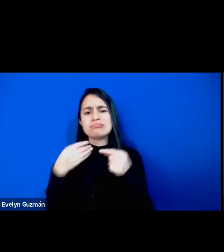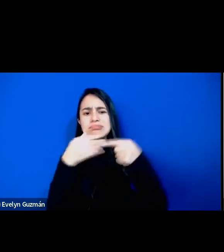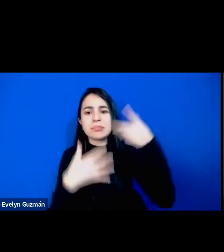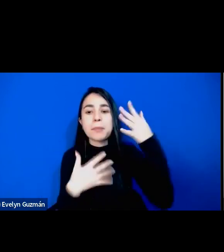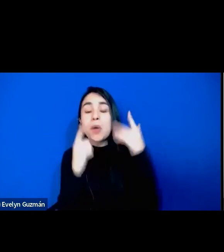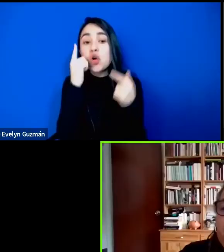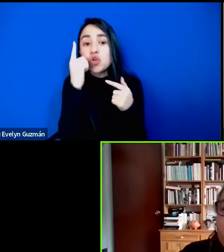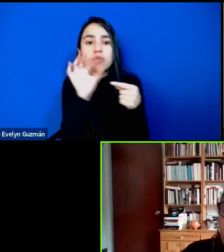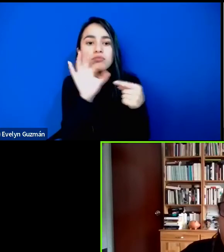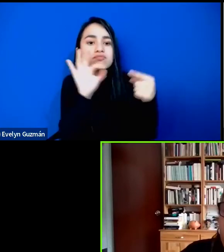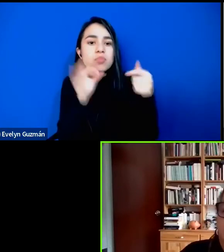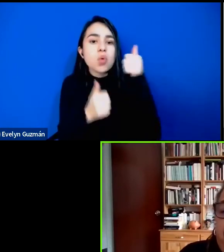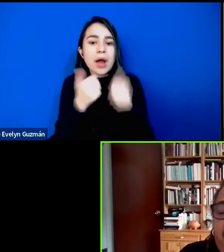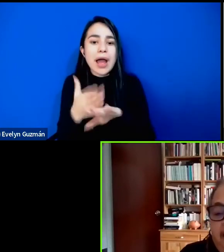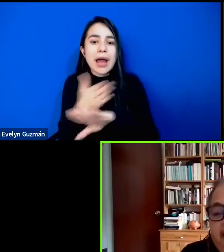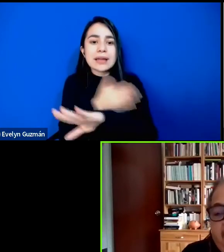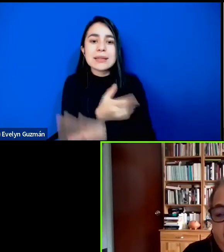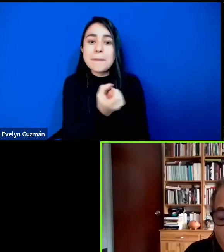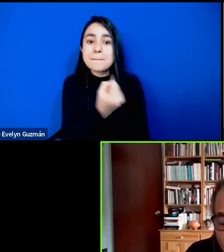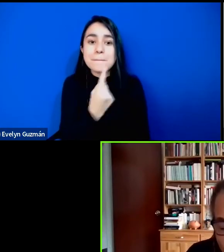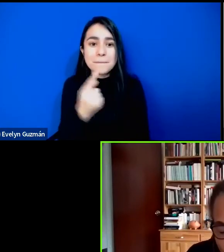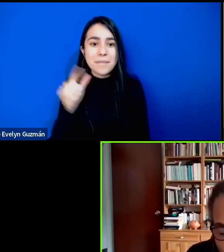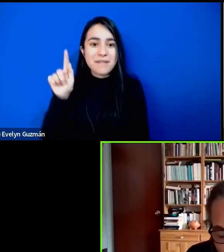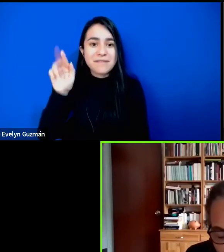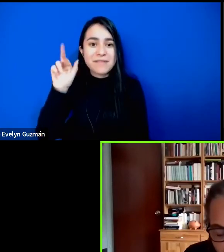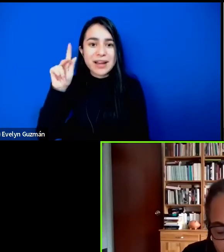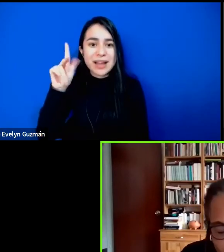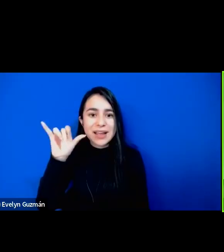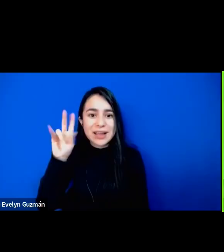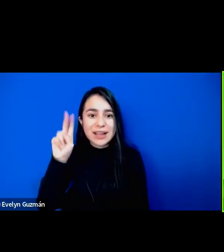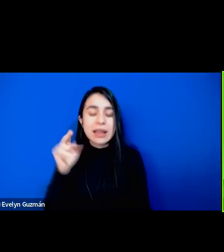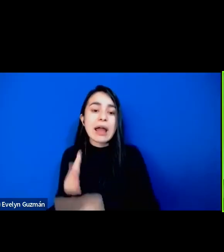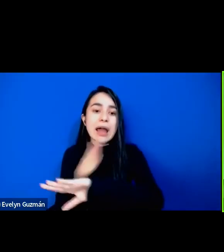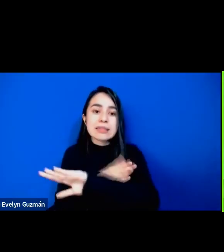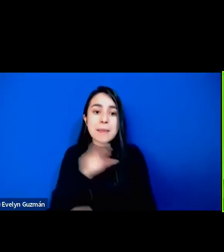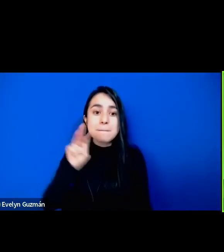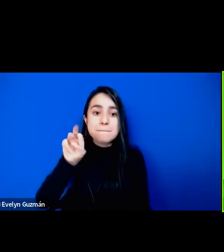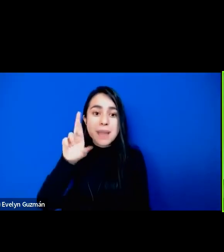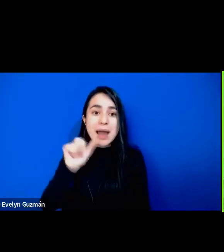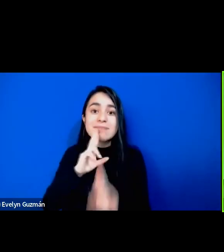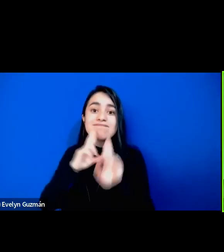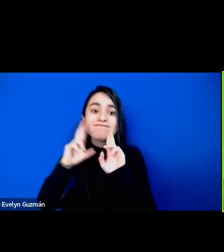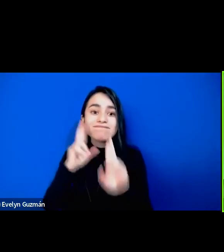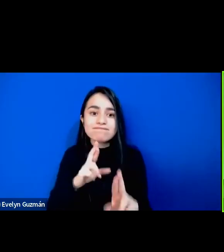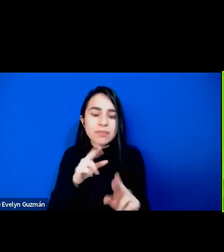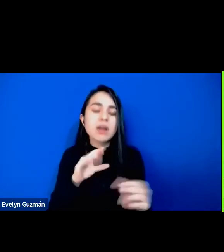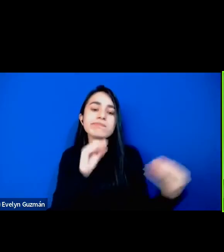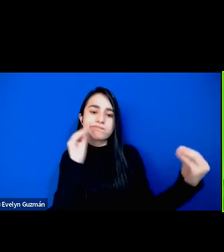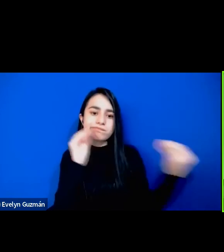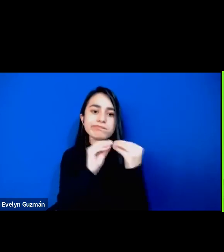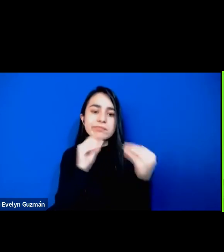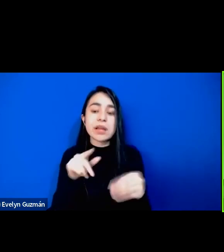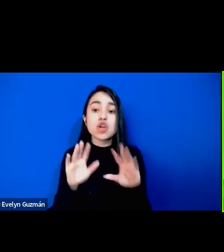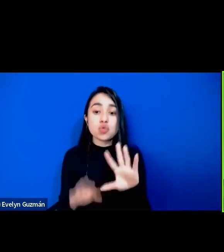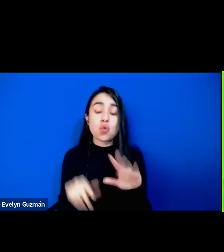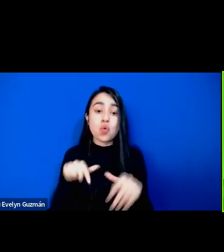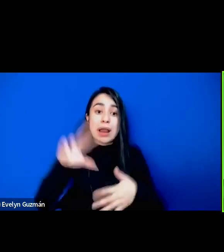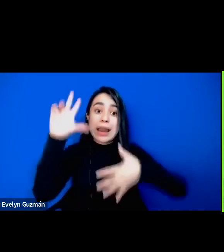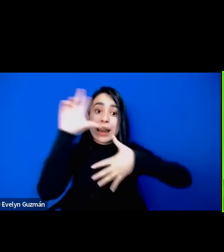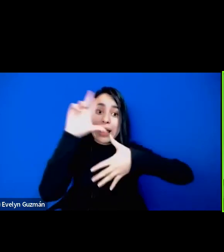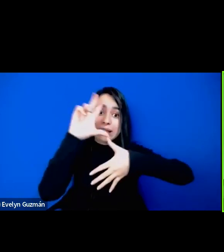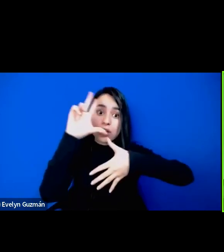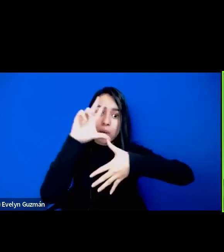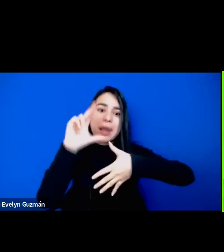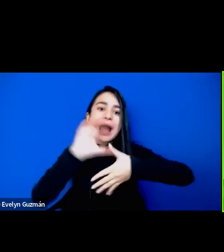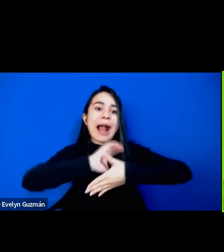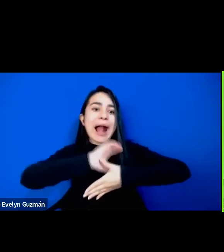vez a lo que, a tu pregunta, a Franklin y a lo que Mara también respondió. Yo creo que la izquierda latinoamericana y caribeña